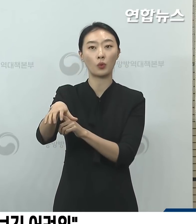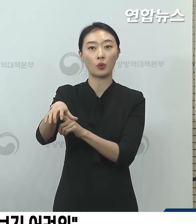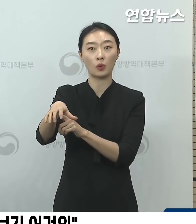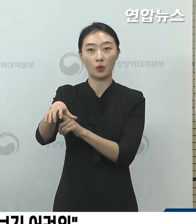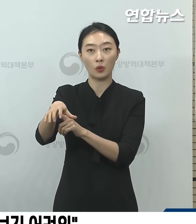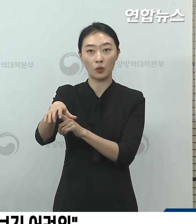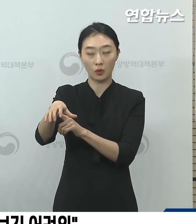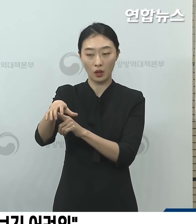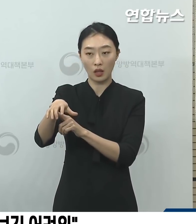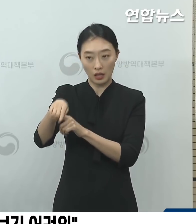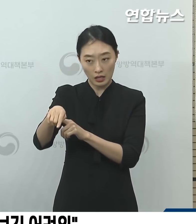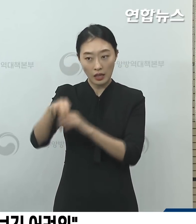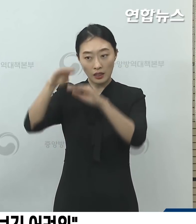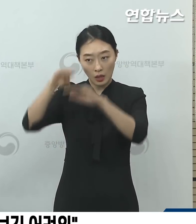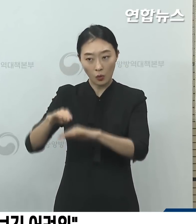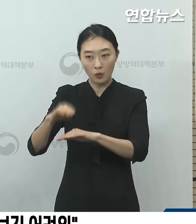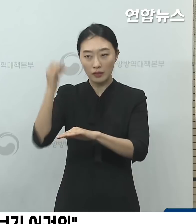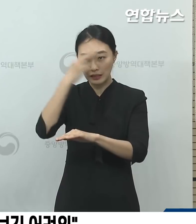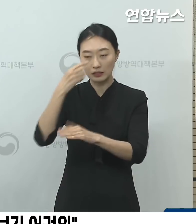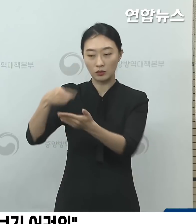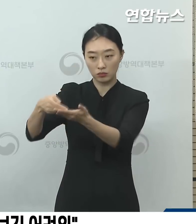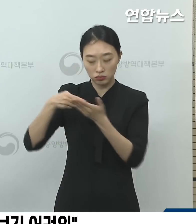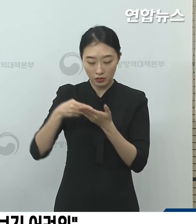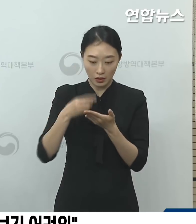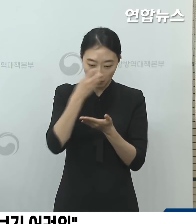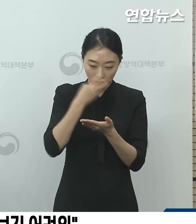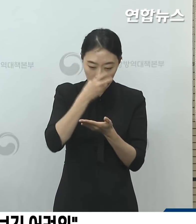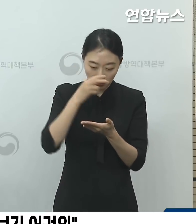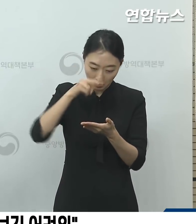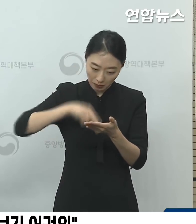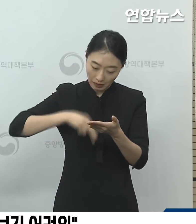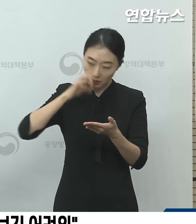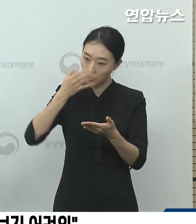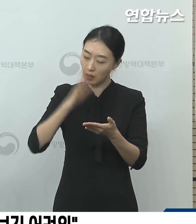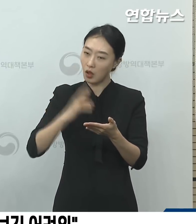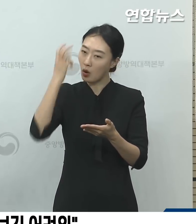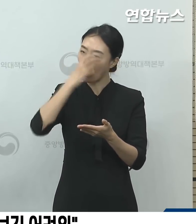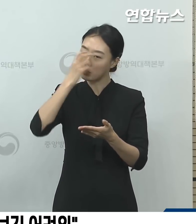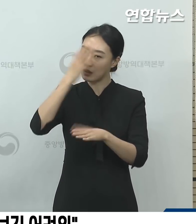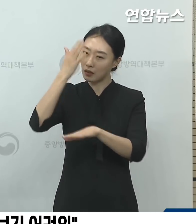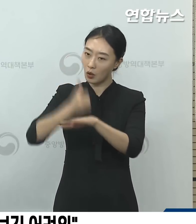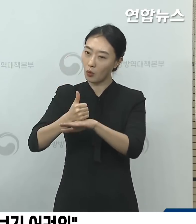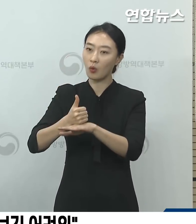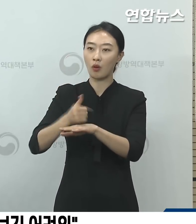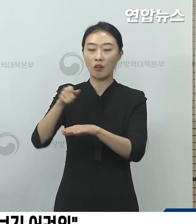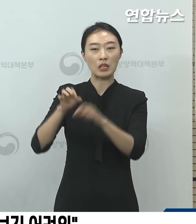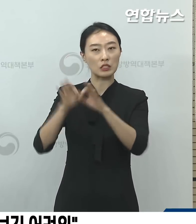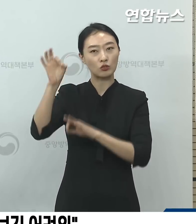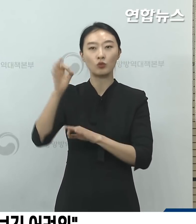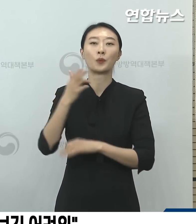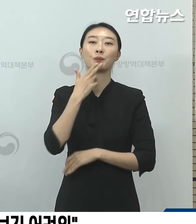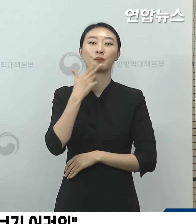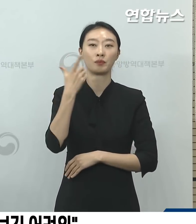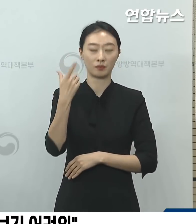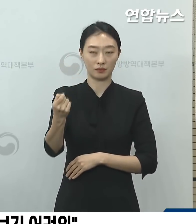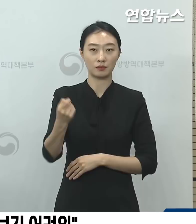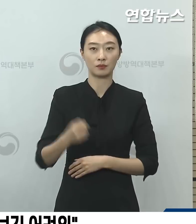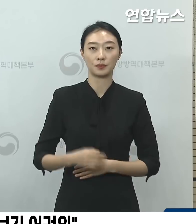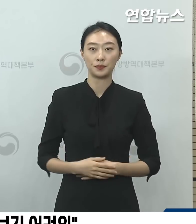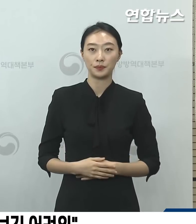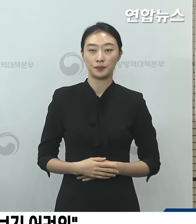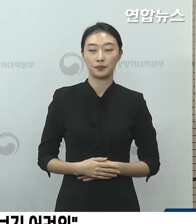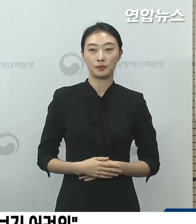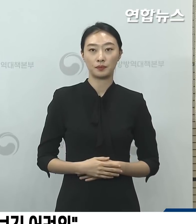내용은 저희가 받아서 리뷰를 해봤는데 검사 사항의 오류라고 보기는 좀 어려울 것 같습니다. 그래서 그런 부분들은 좀